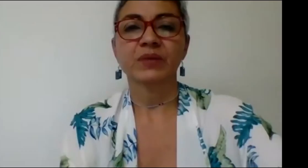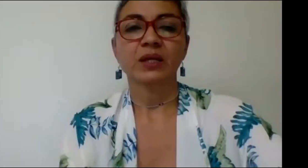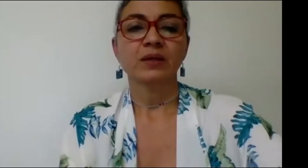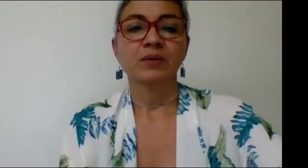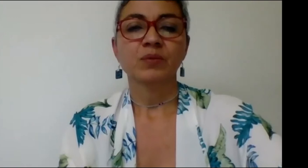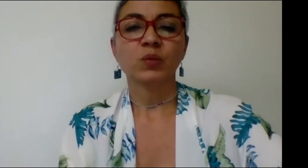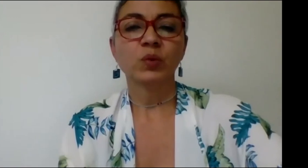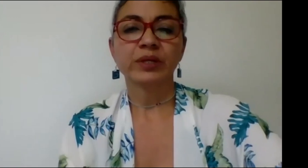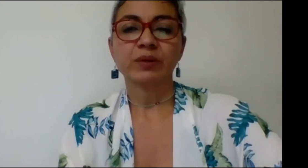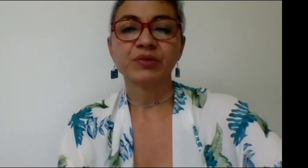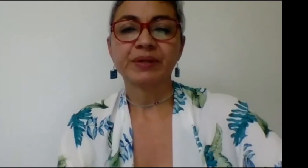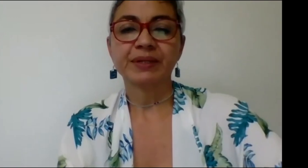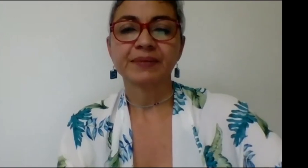bueno vamos a ver